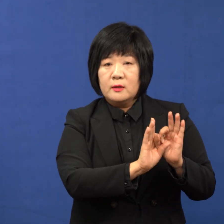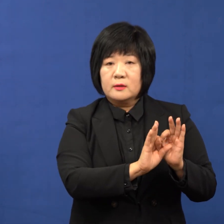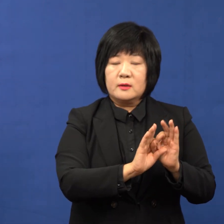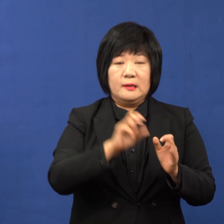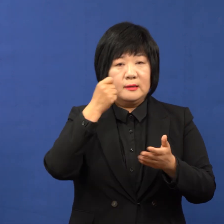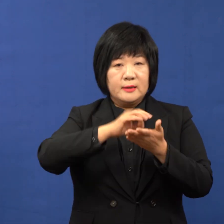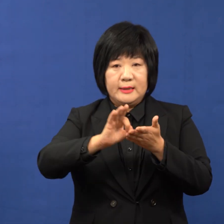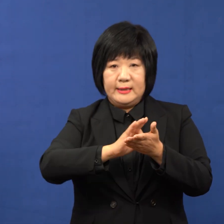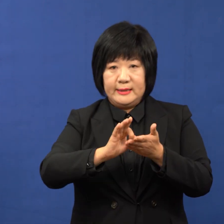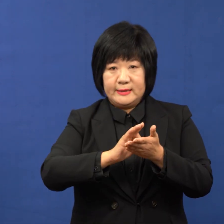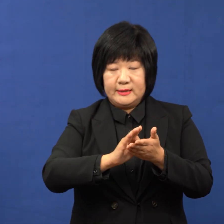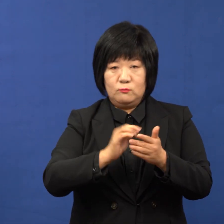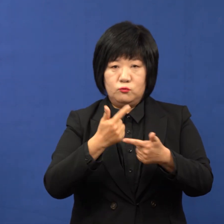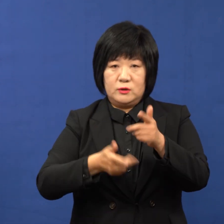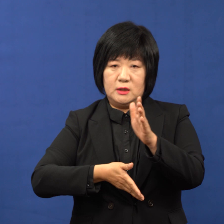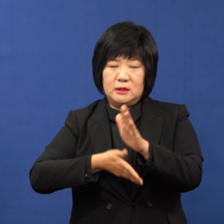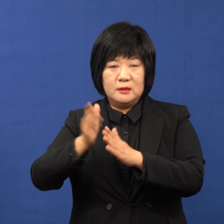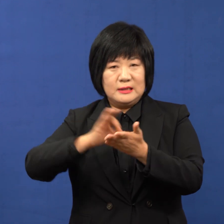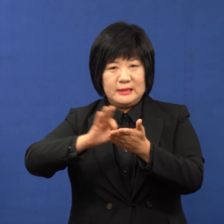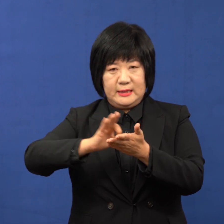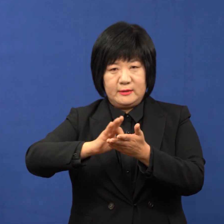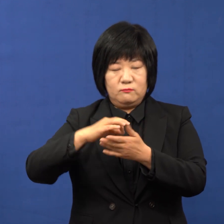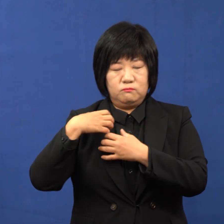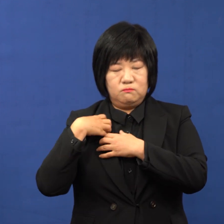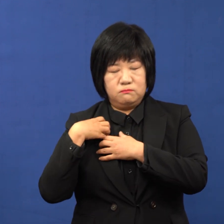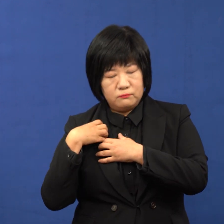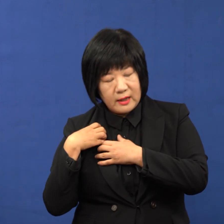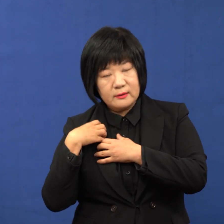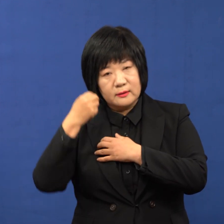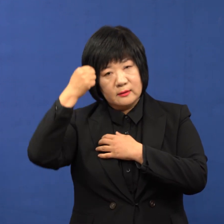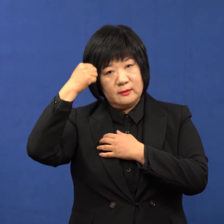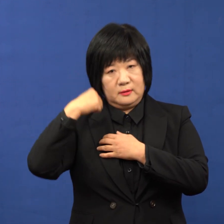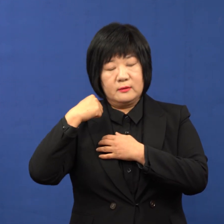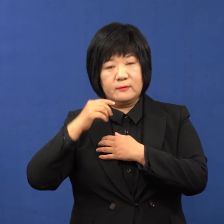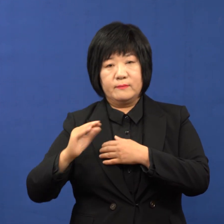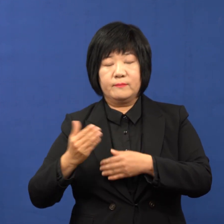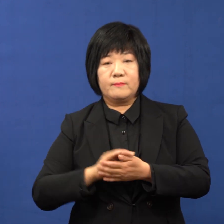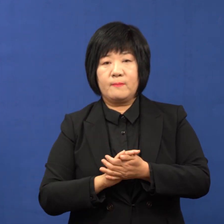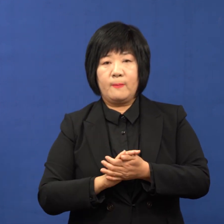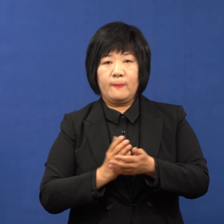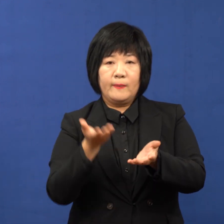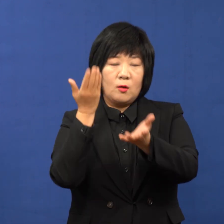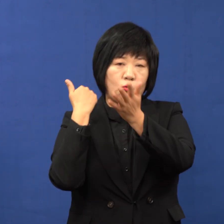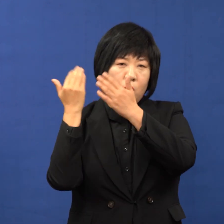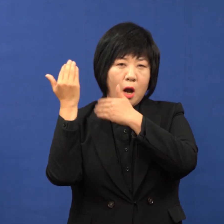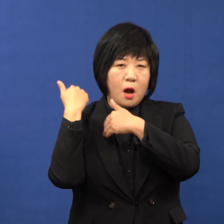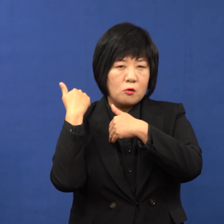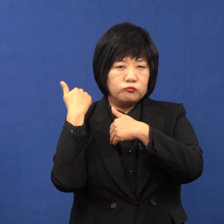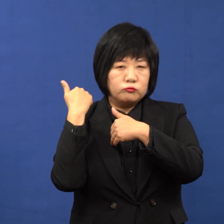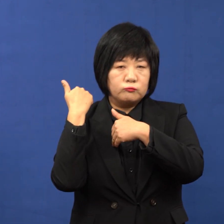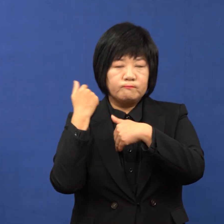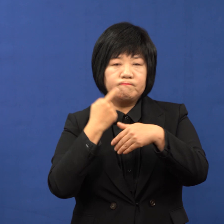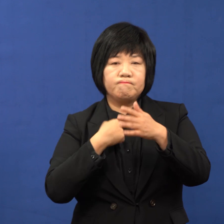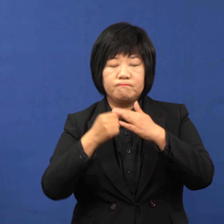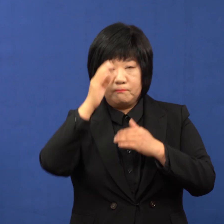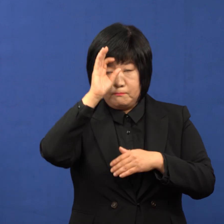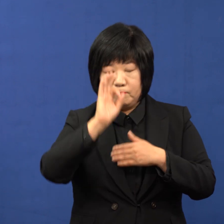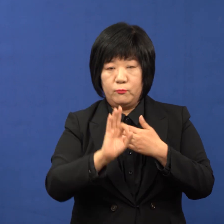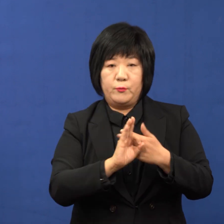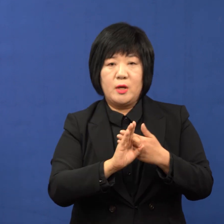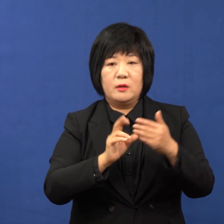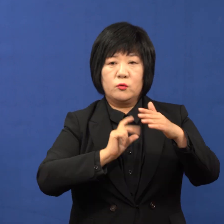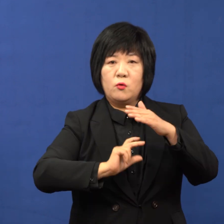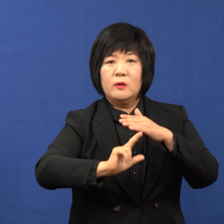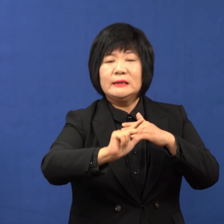많이 저희 시의 재정 부담을 많이 끼치는 그런 내용들인데 과거의 연역을 보시면 도시철도에